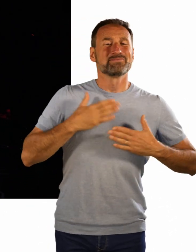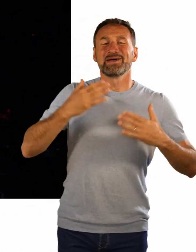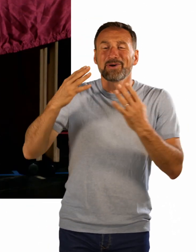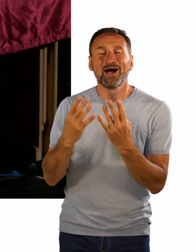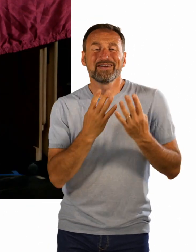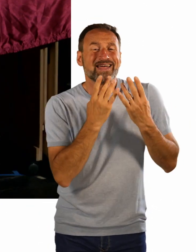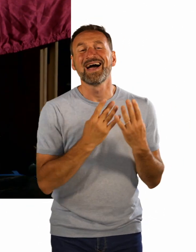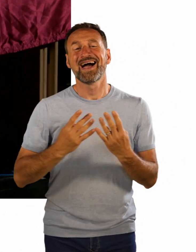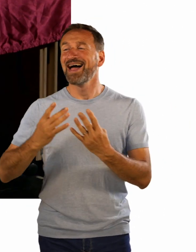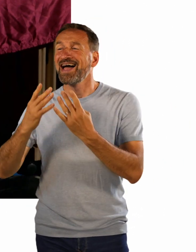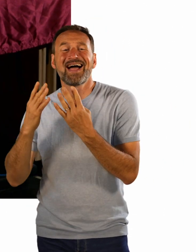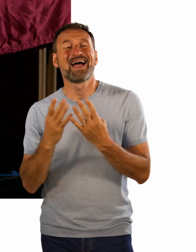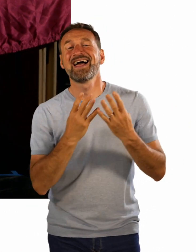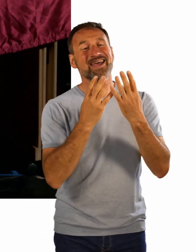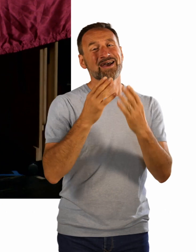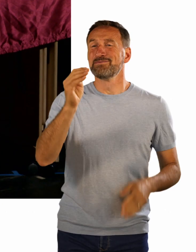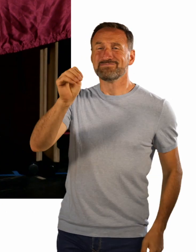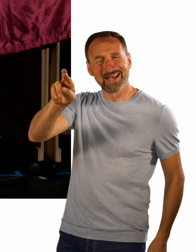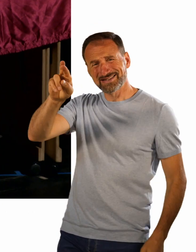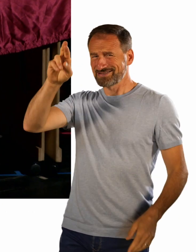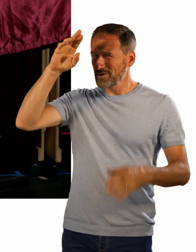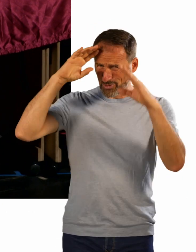Happy Birthday to